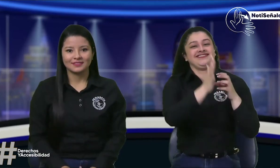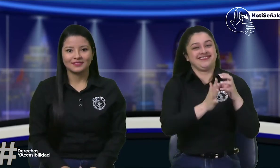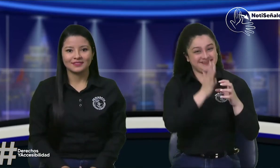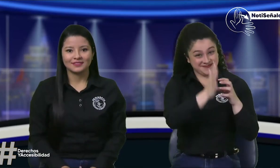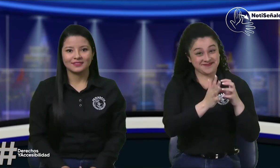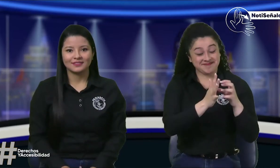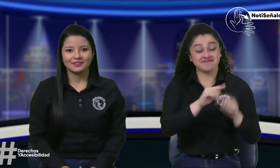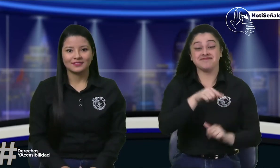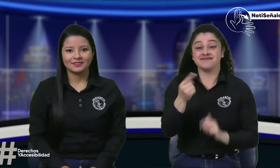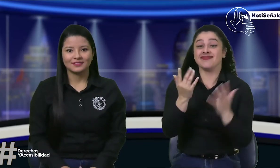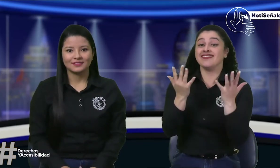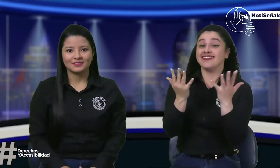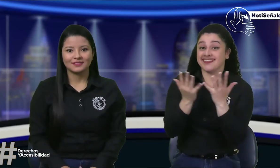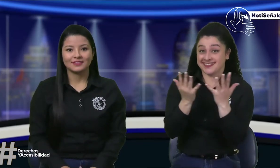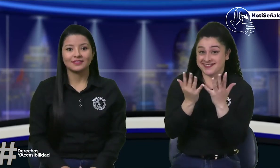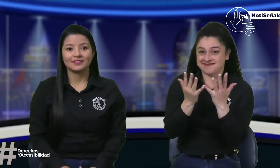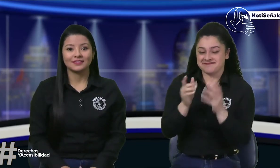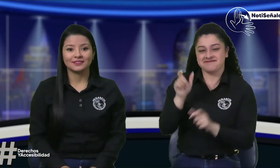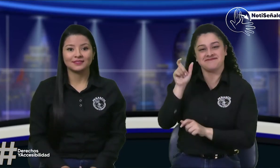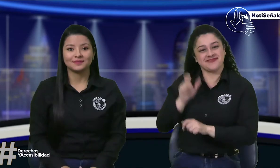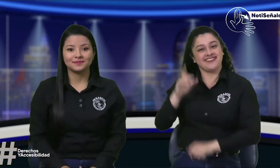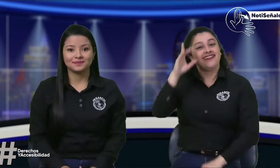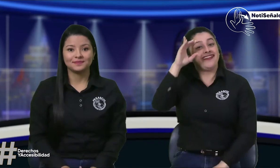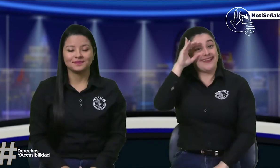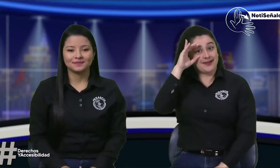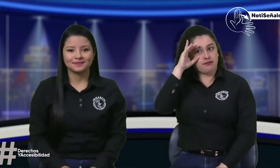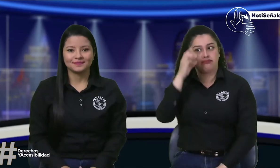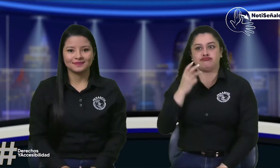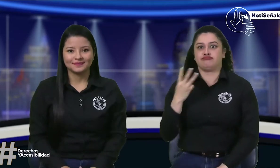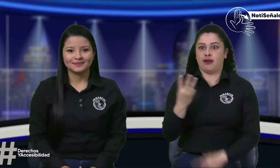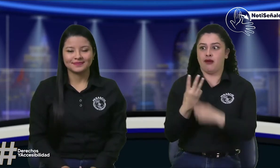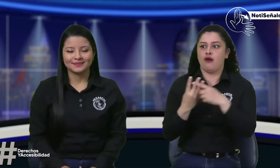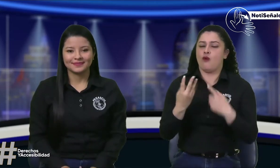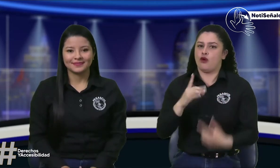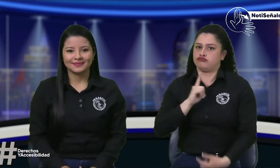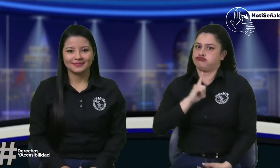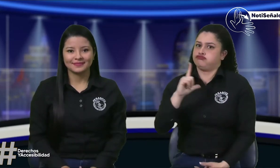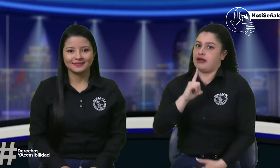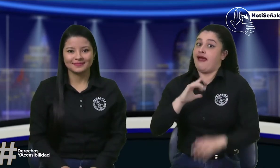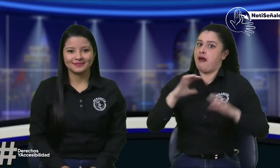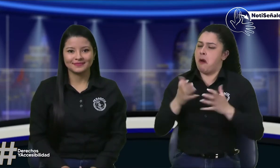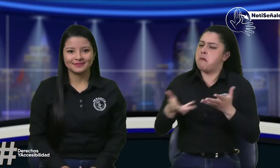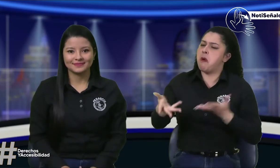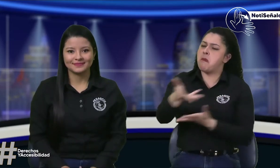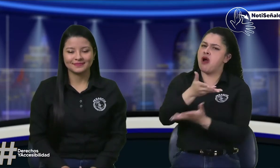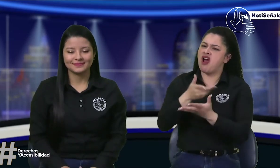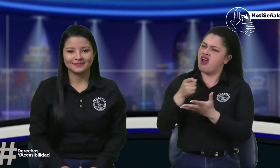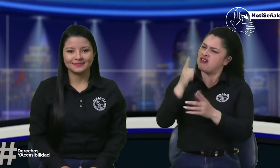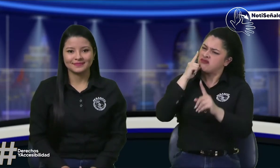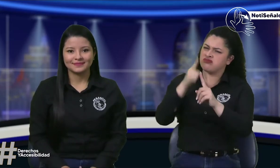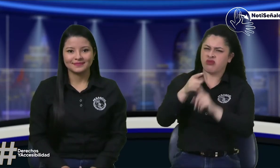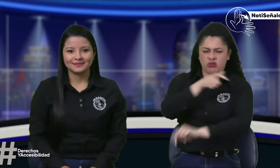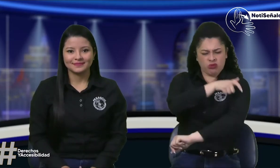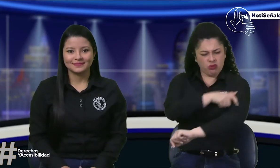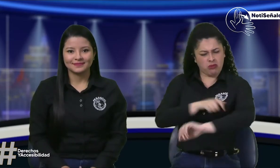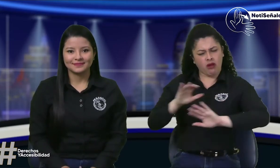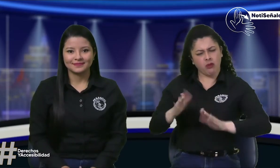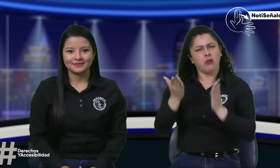varias personas sordas, varios líderes de ACEDUS, COPSAC y Diego López. Son líderes de la comunidad